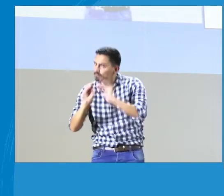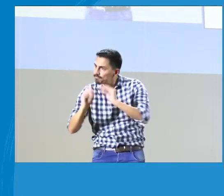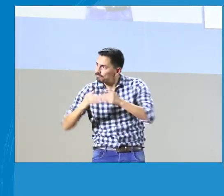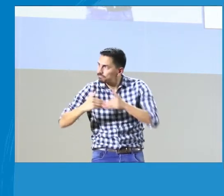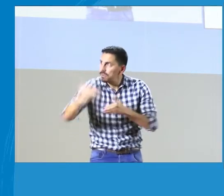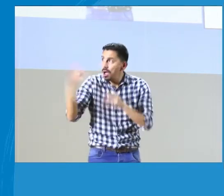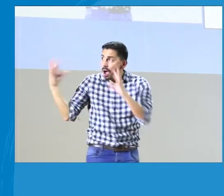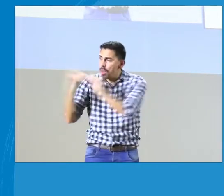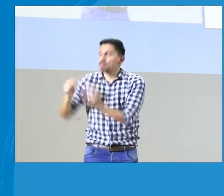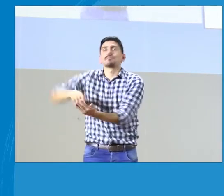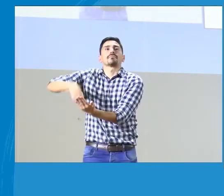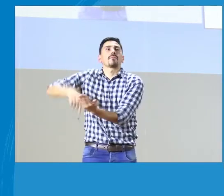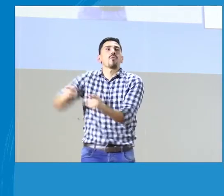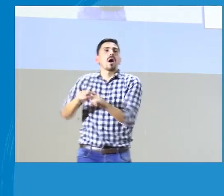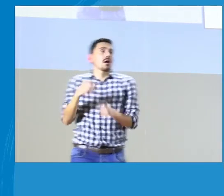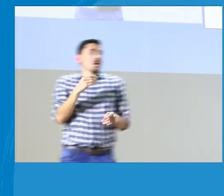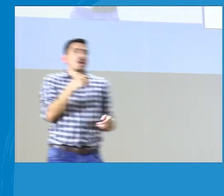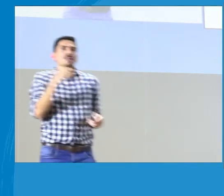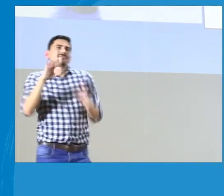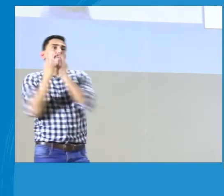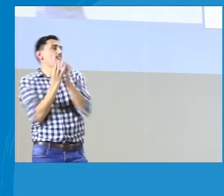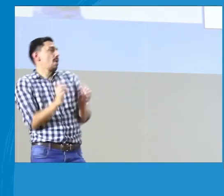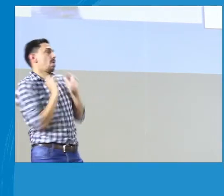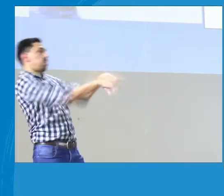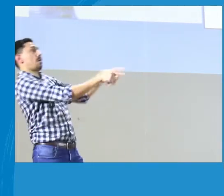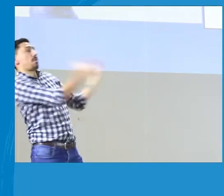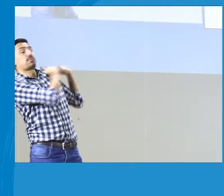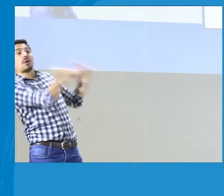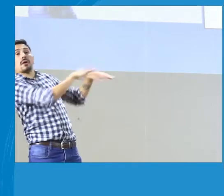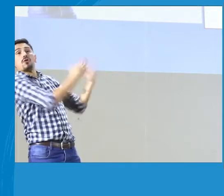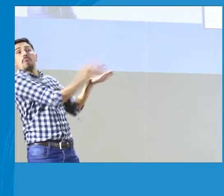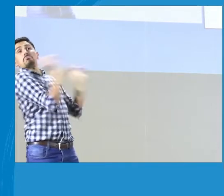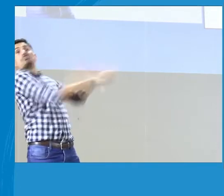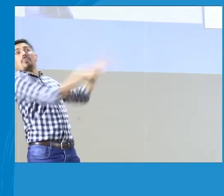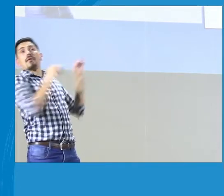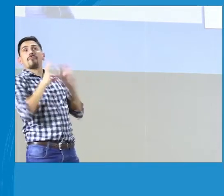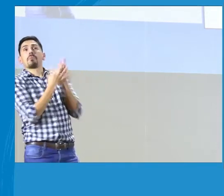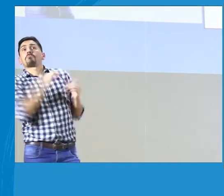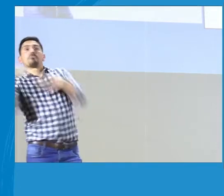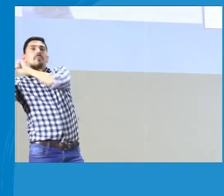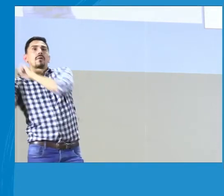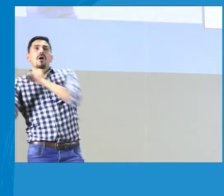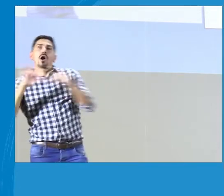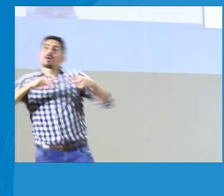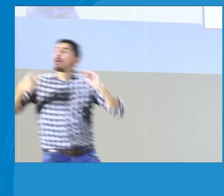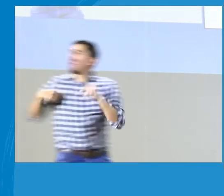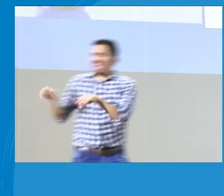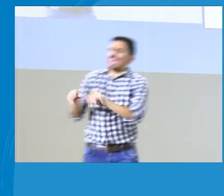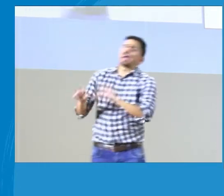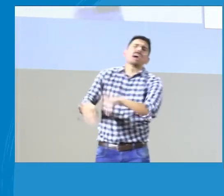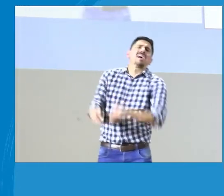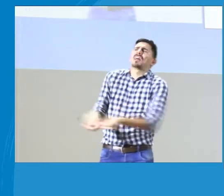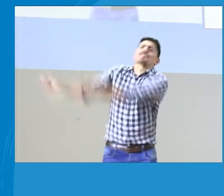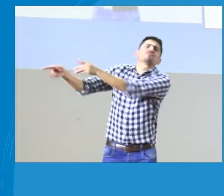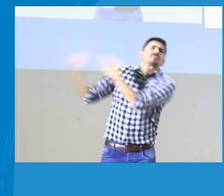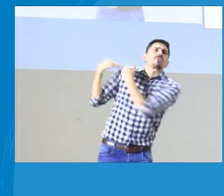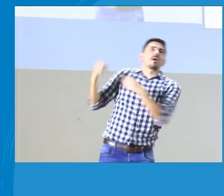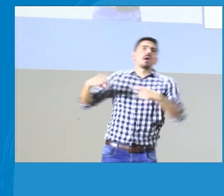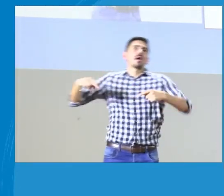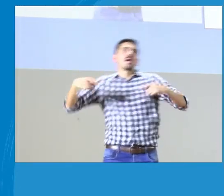Tanto la persona con discapacidad, también se llegan a esos acuerdos y no solamente se deja por parte de la familia